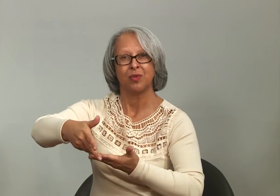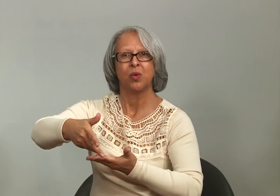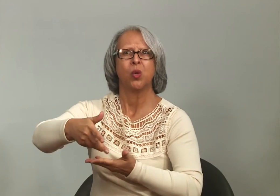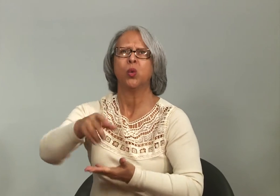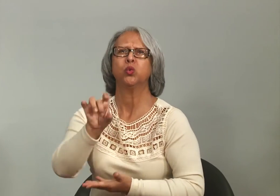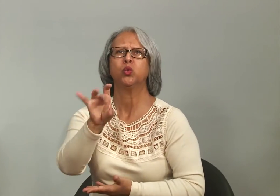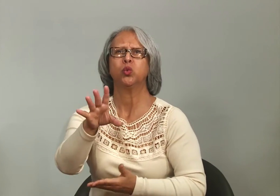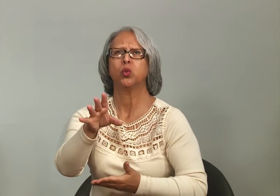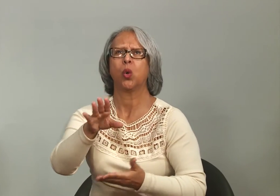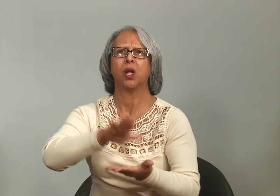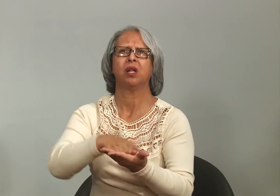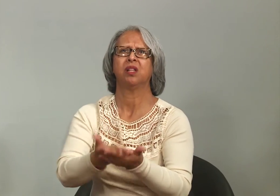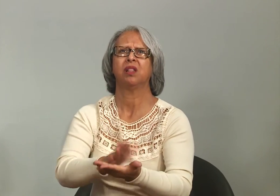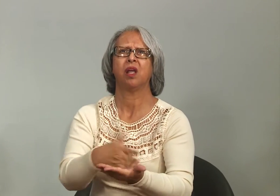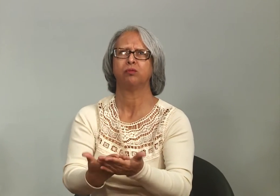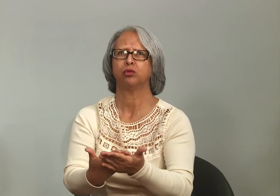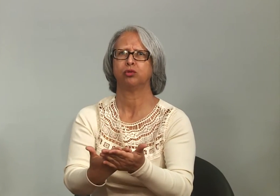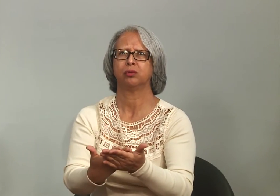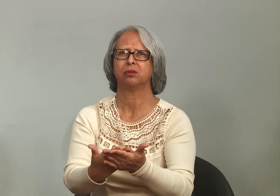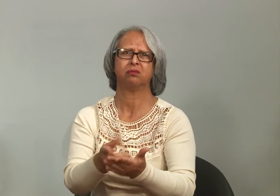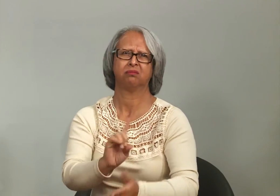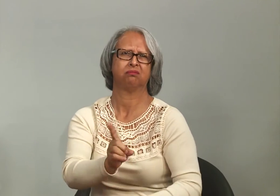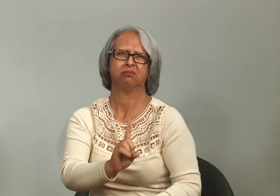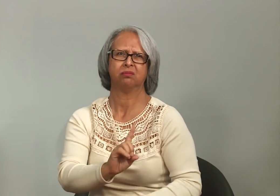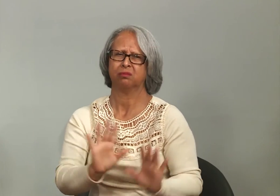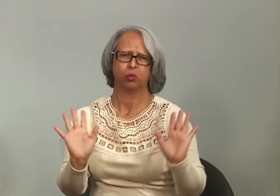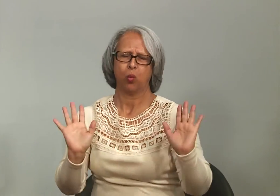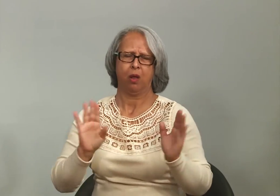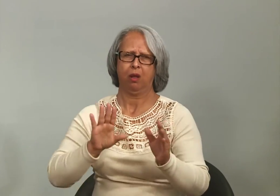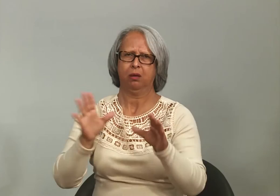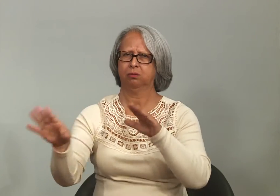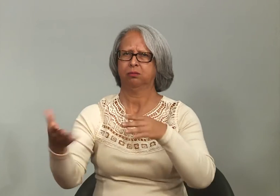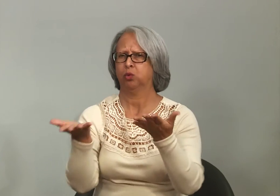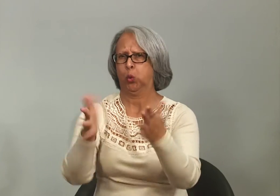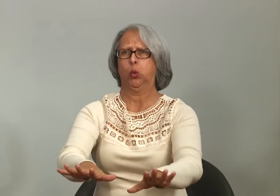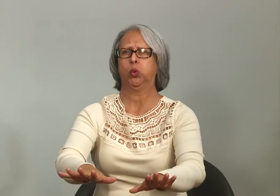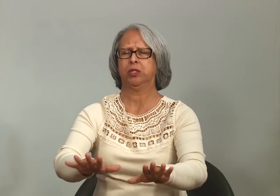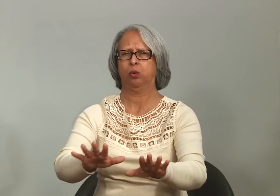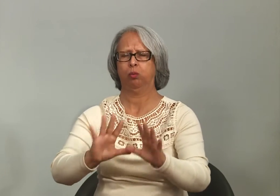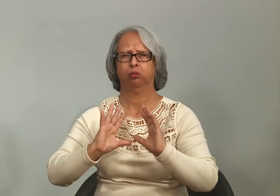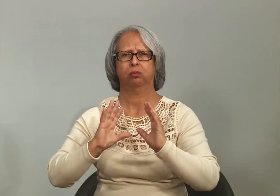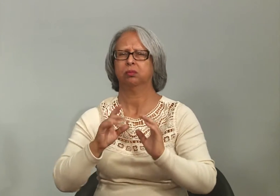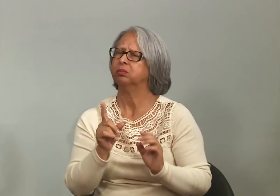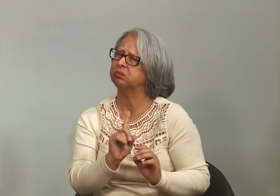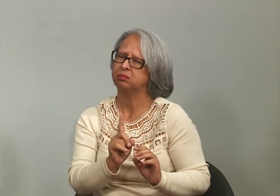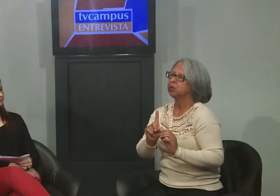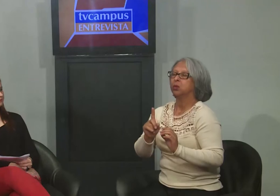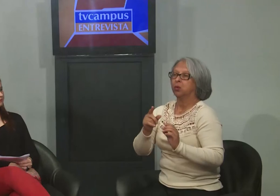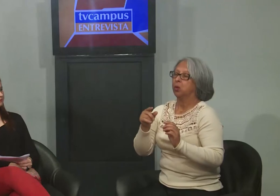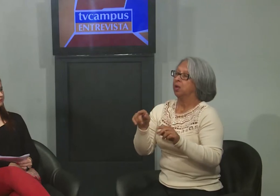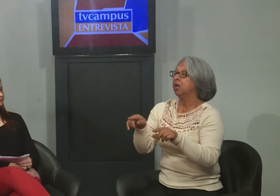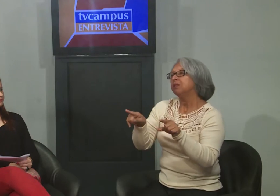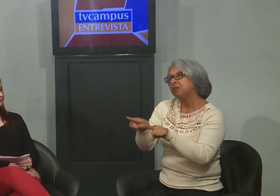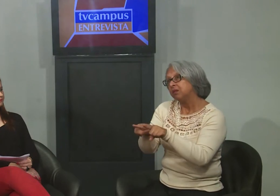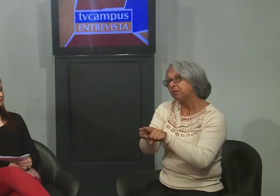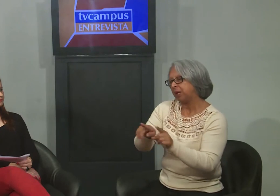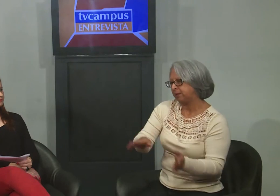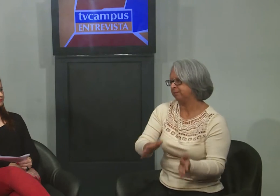sinais como mediação. Não é só o intérprete, não é só a figura do intérprete que é importante, a inclusão não é só isso. E